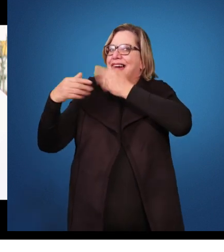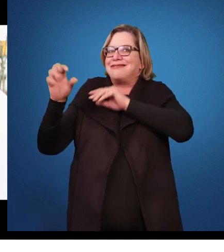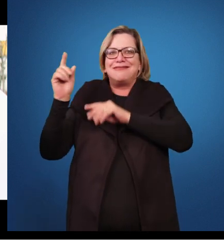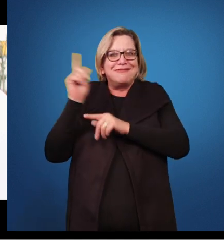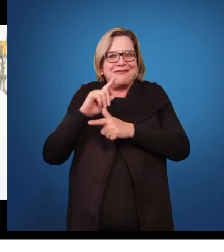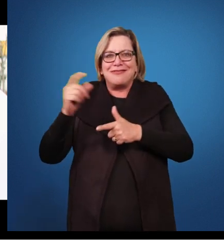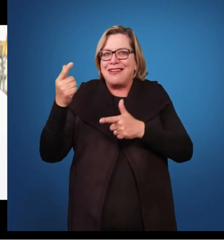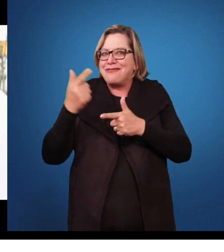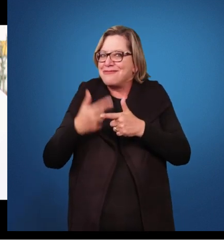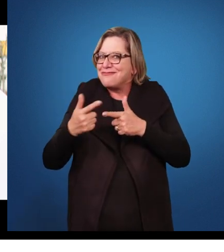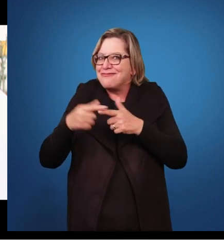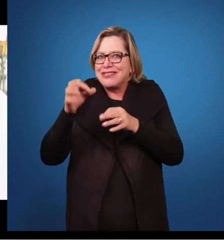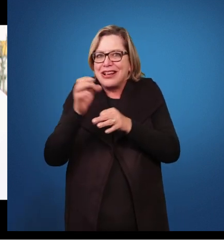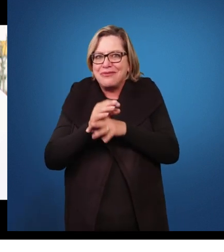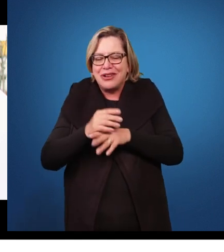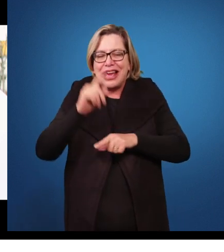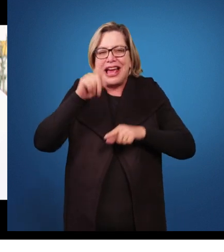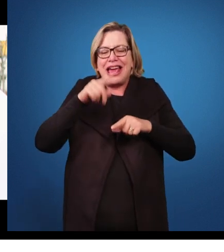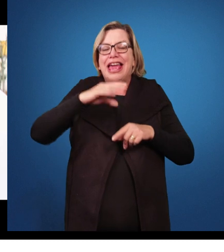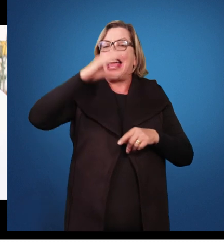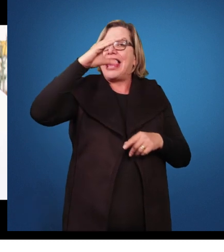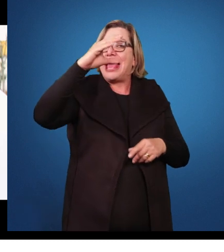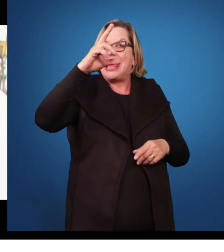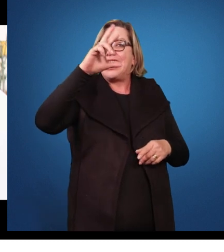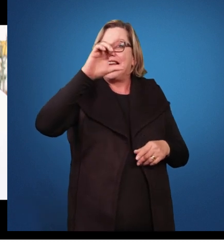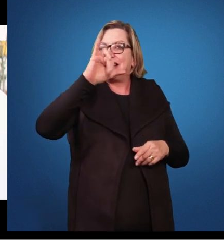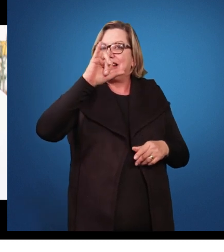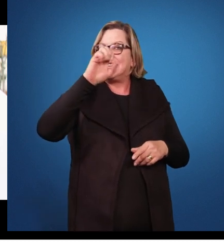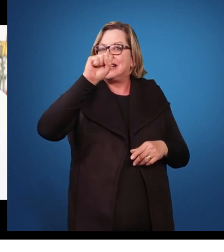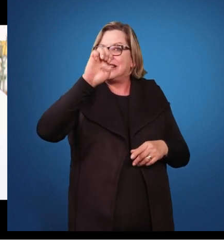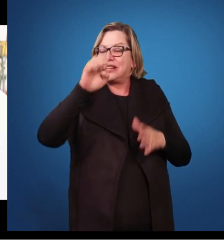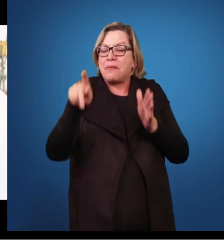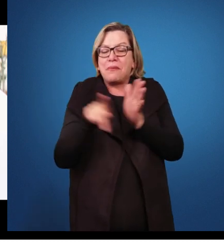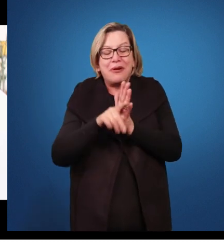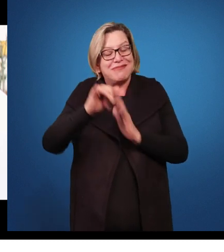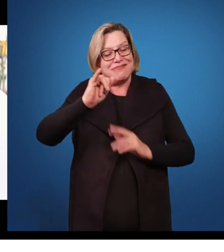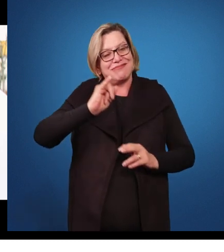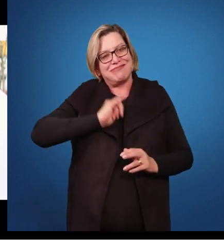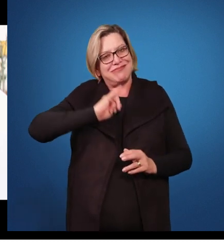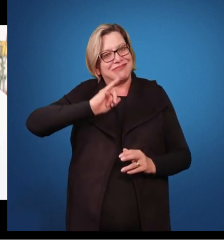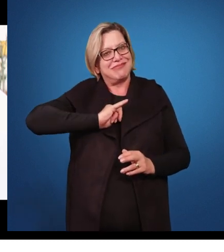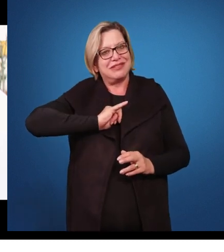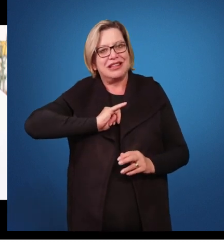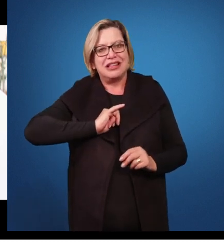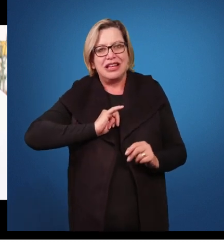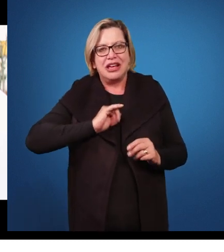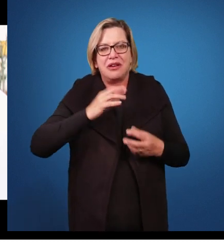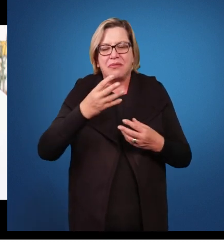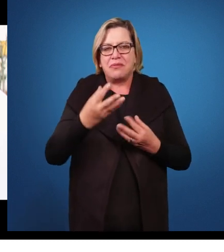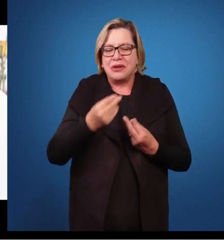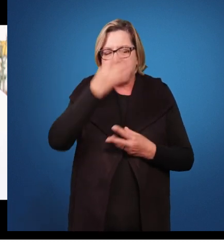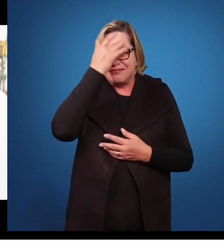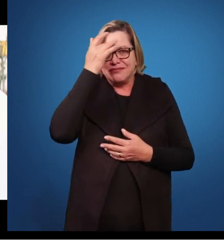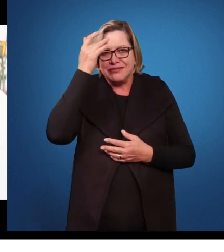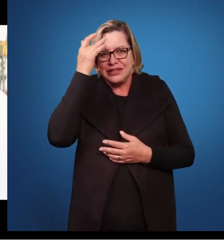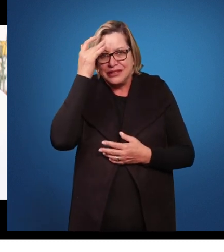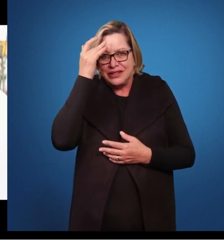antes, que é a crise mesmo da construção da identidade desses sujeitos, né? Muitos deles chegam bem-sucedidos,